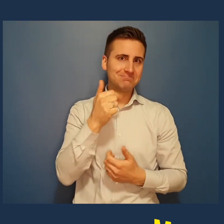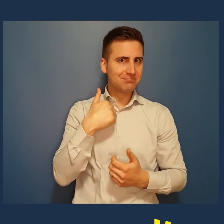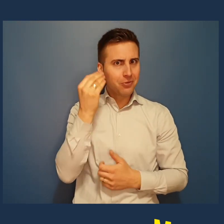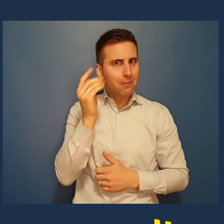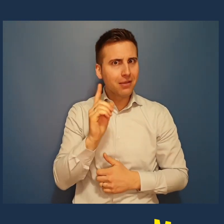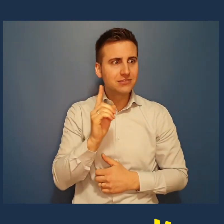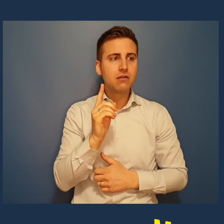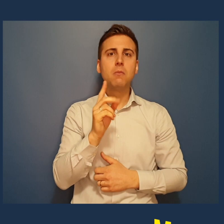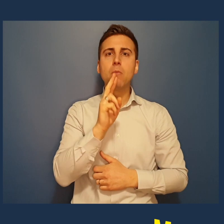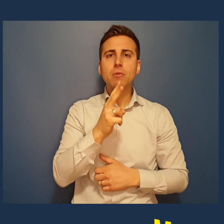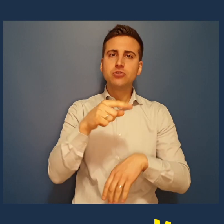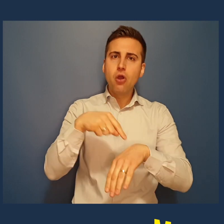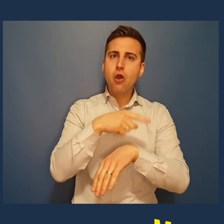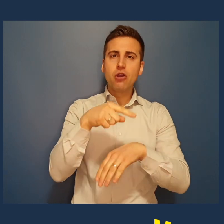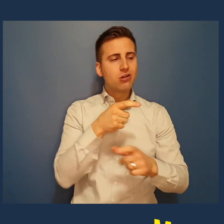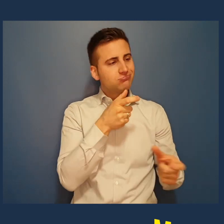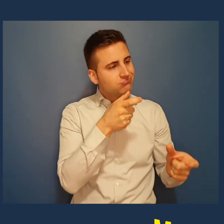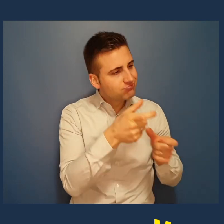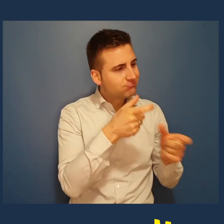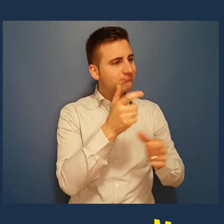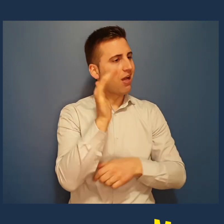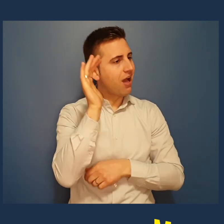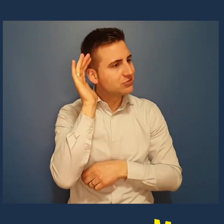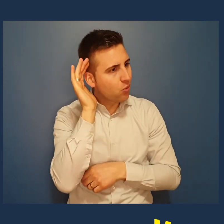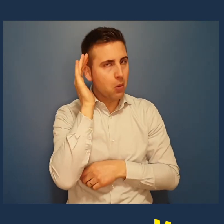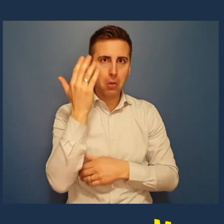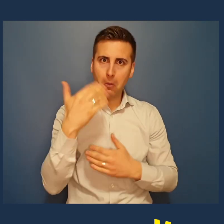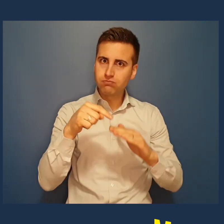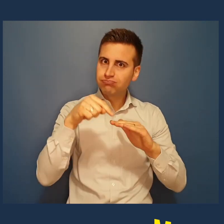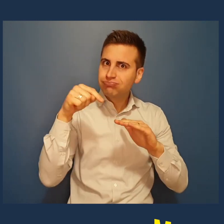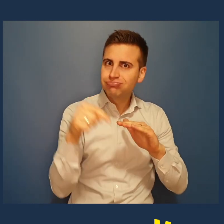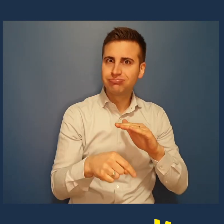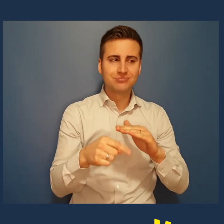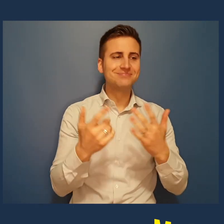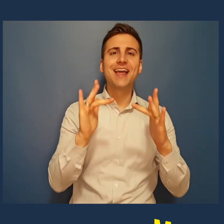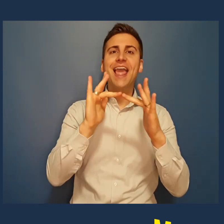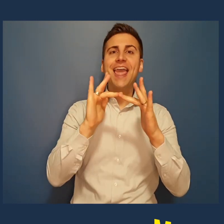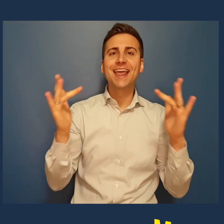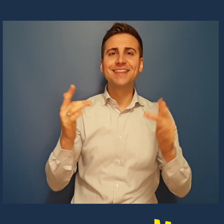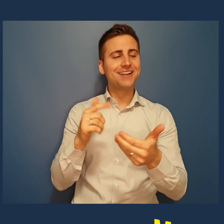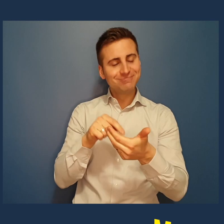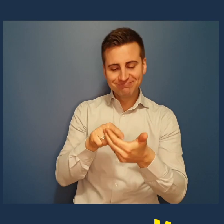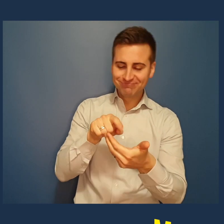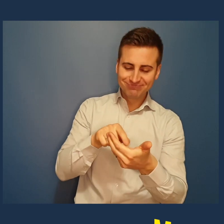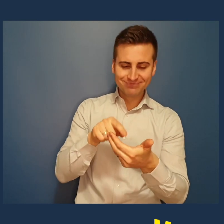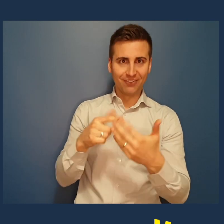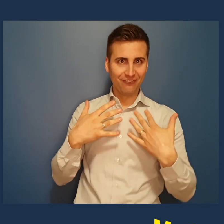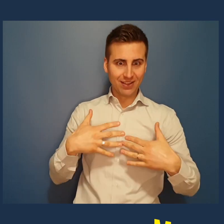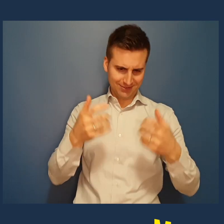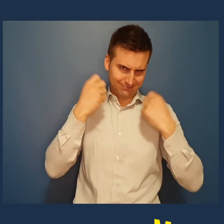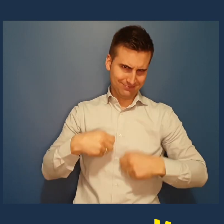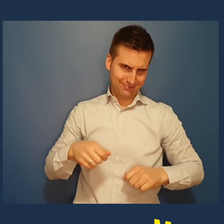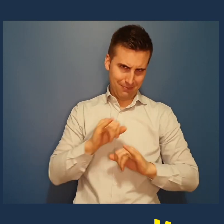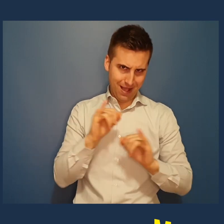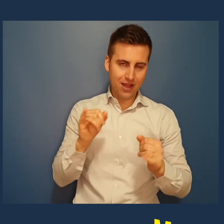passare interi pomeriggi a raccontarci ed ascoltarci nel più profondo. E poi sfogliare interi siti alla ricerca di un abito che non avremmo mai indossato o cibi che non